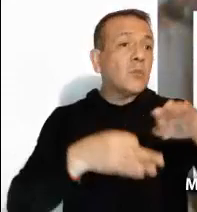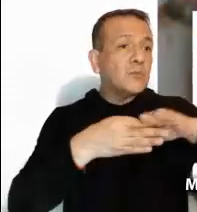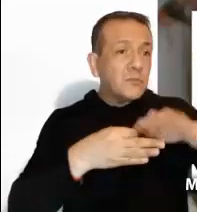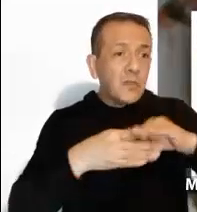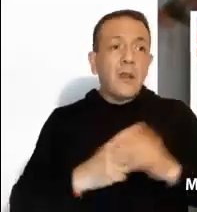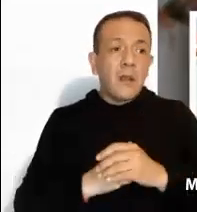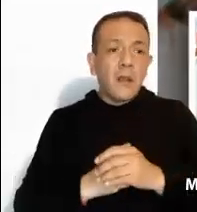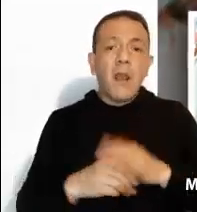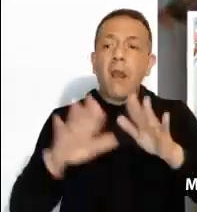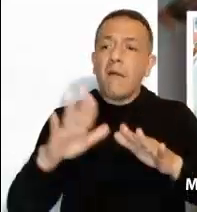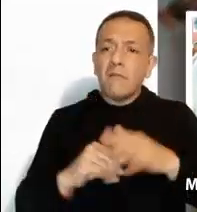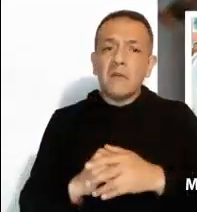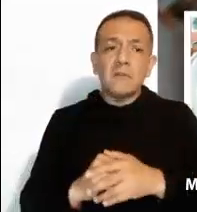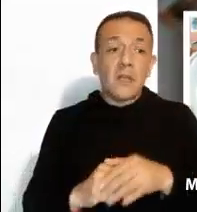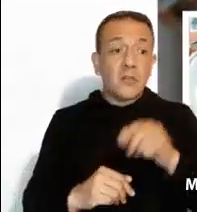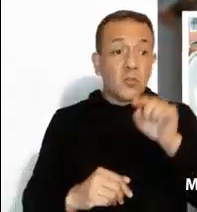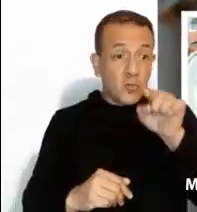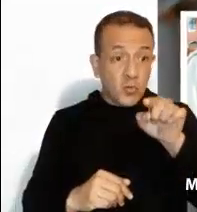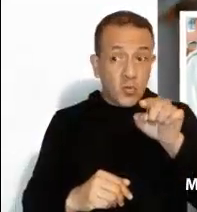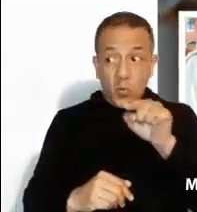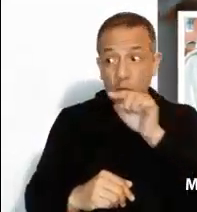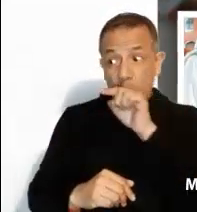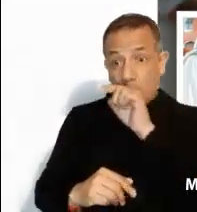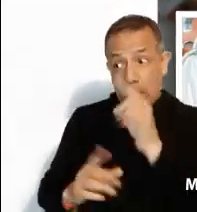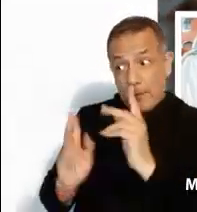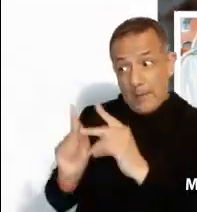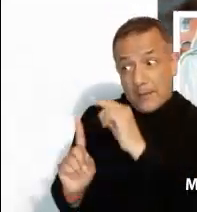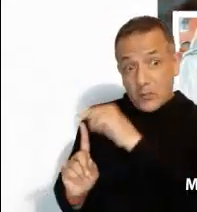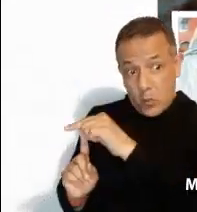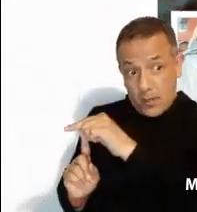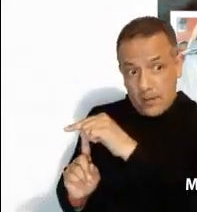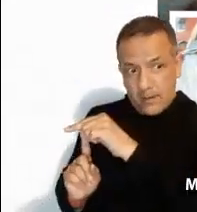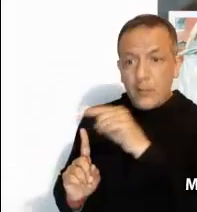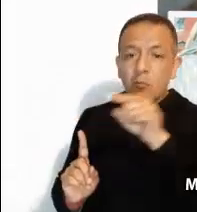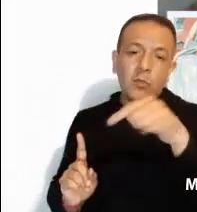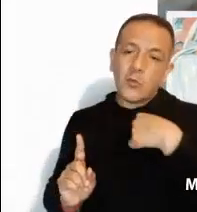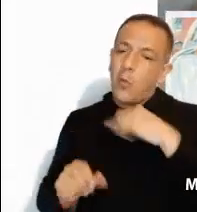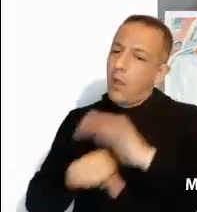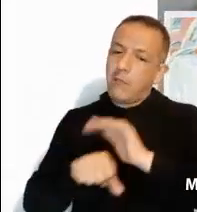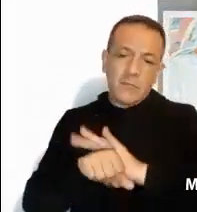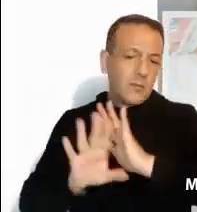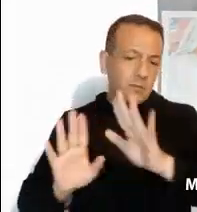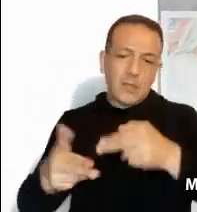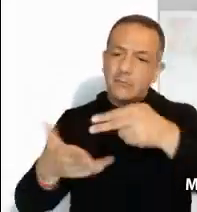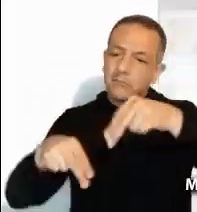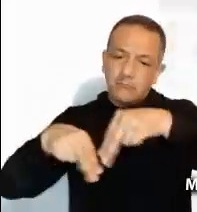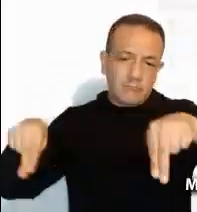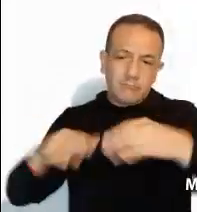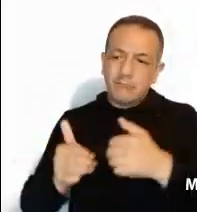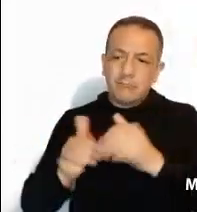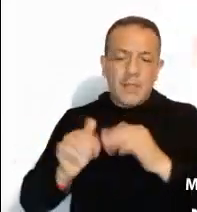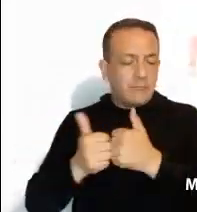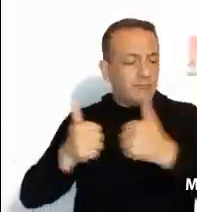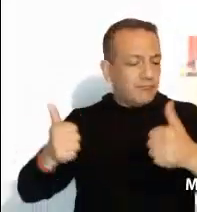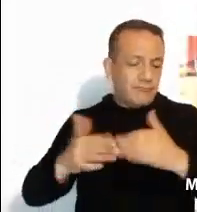cercanos que se chantajean con quitar la amistad si se le habla a otra persona, hasta las graves